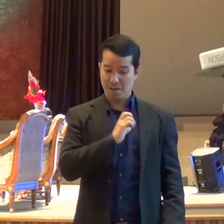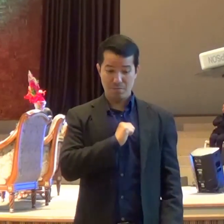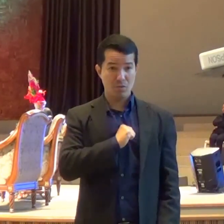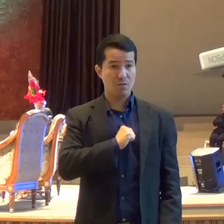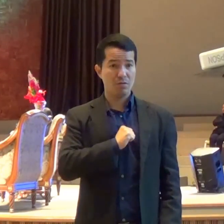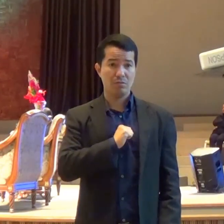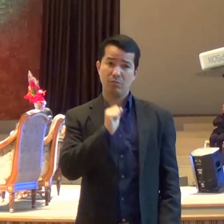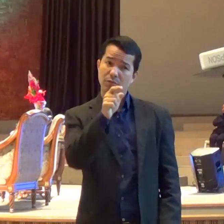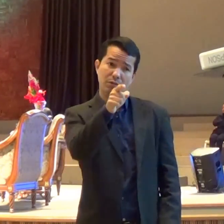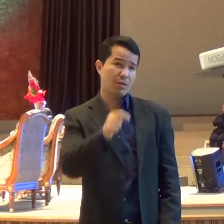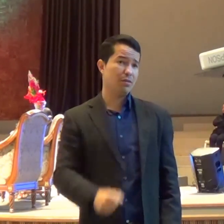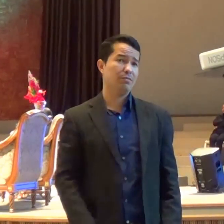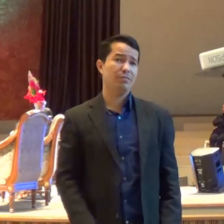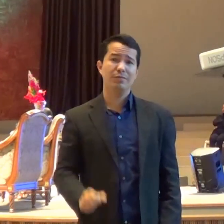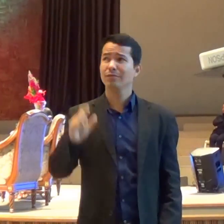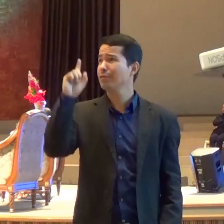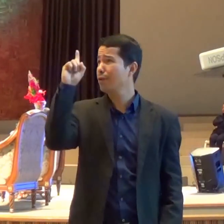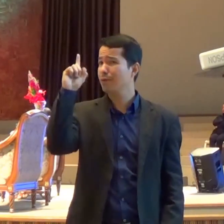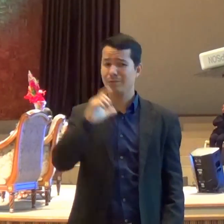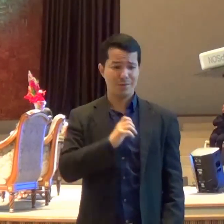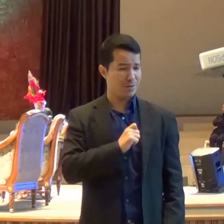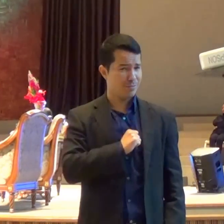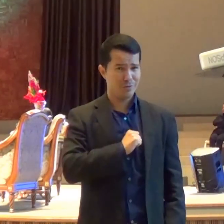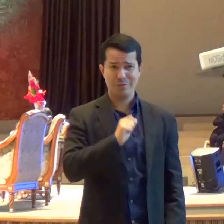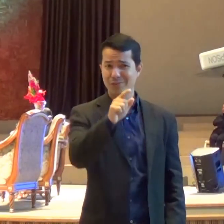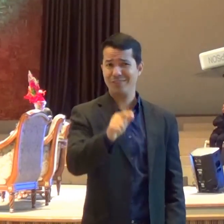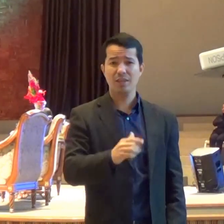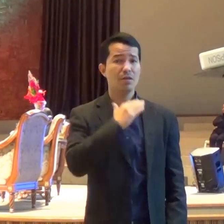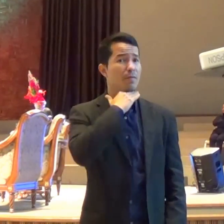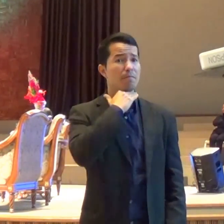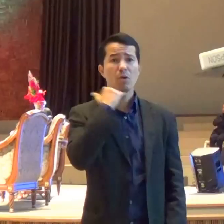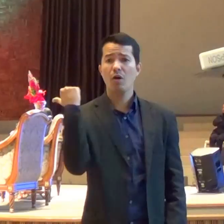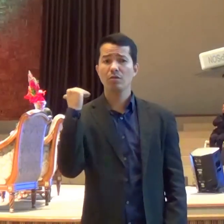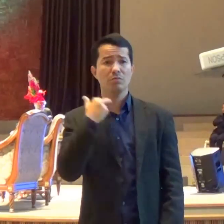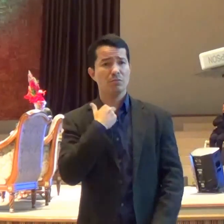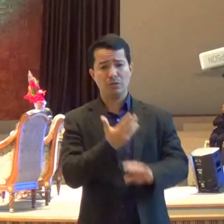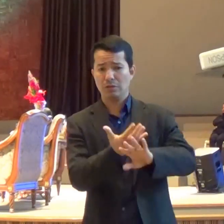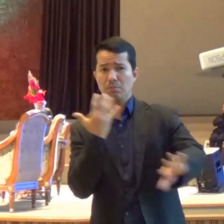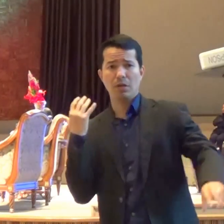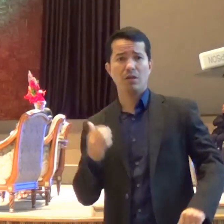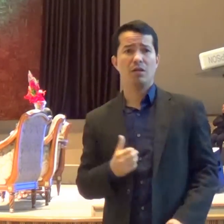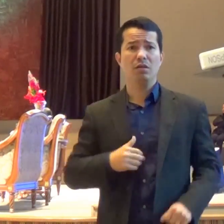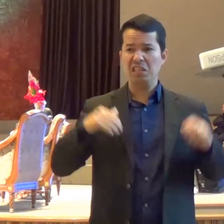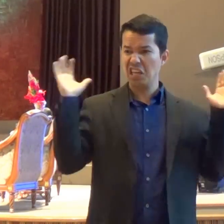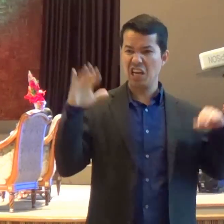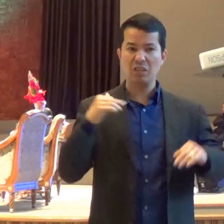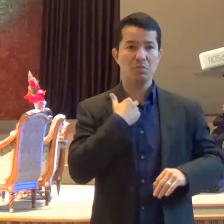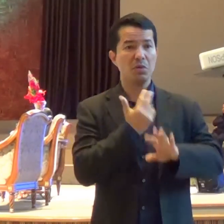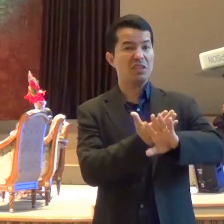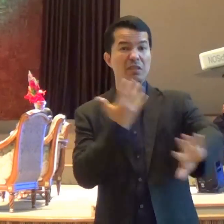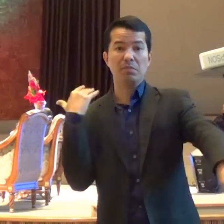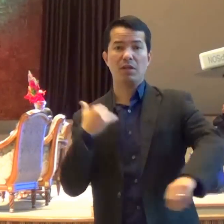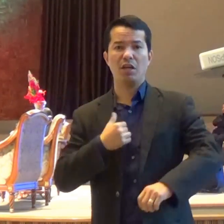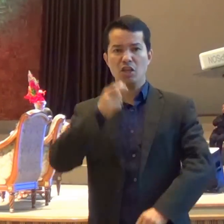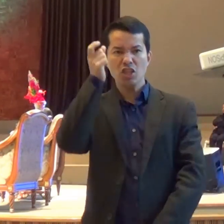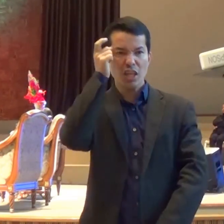Nem a morte Nem anjos Nem principados Nem potestades Nem